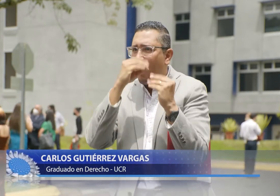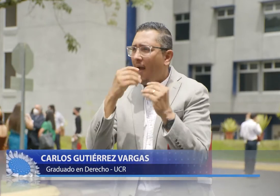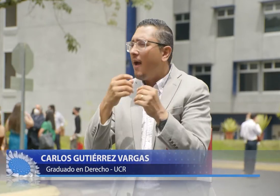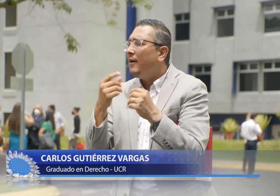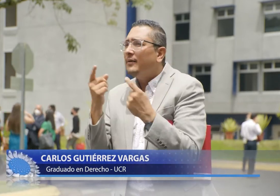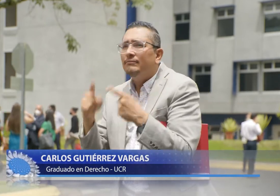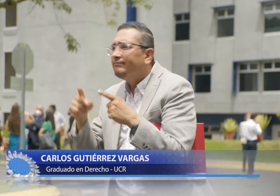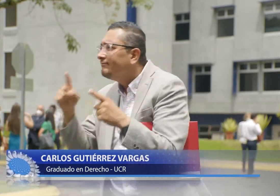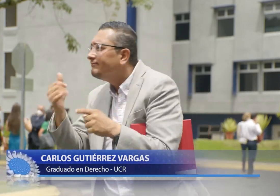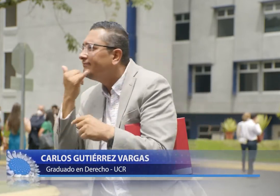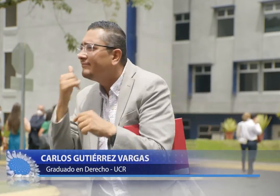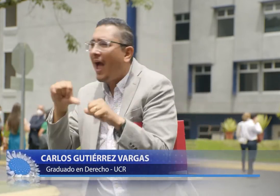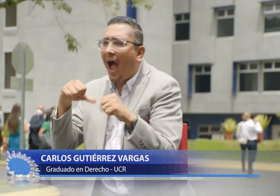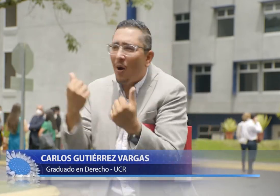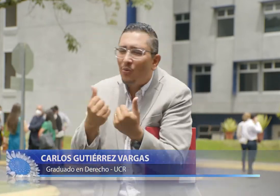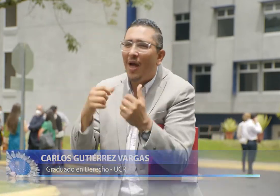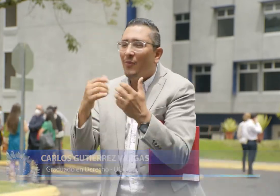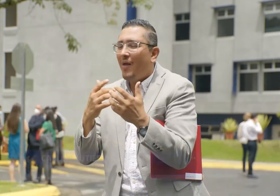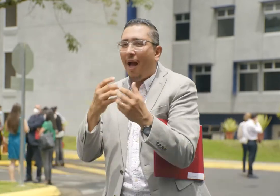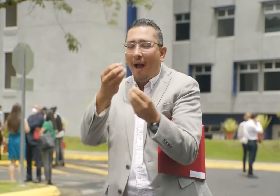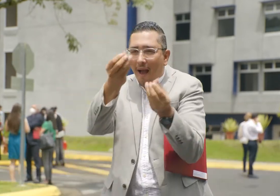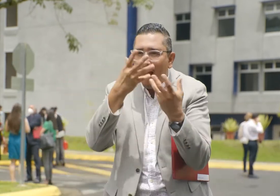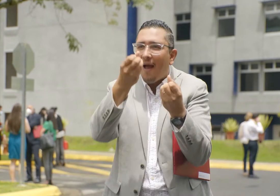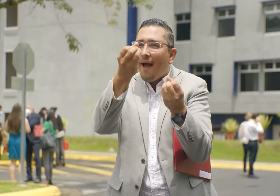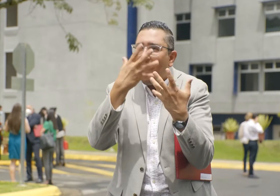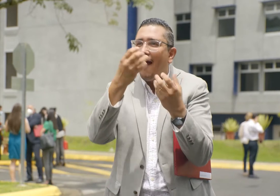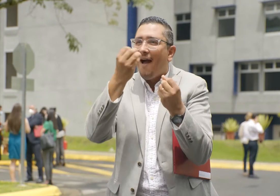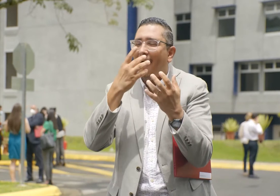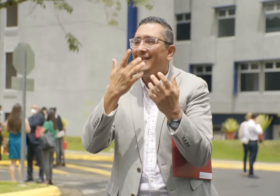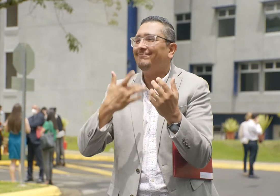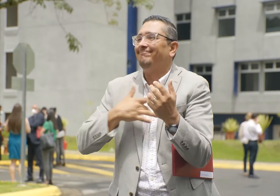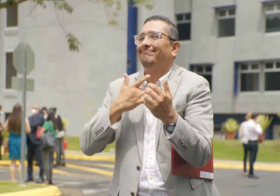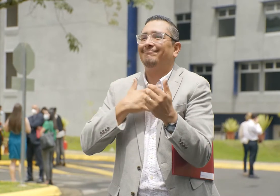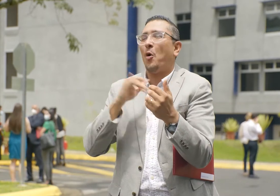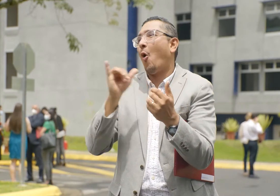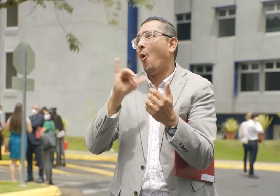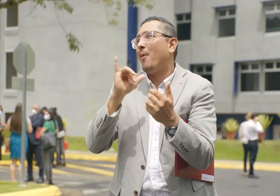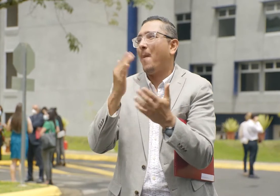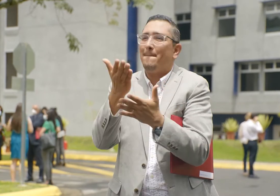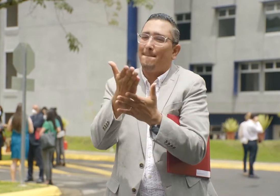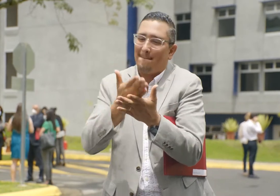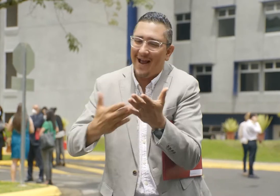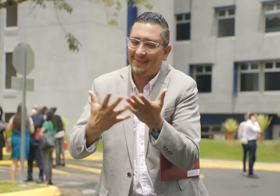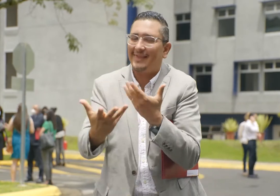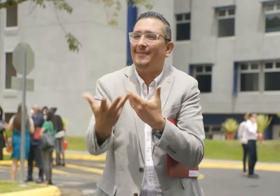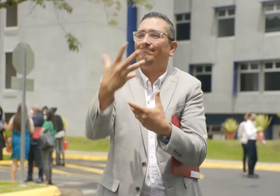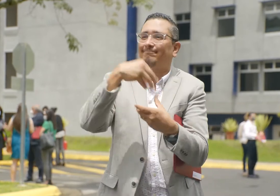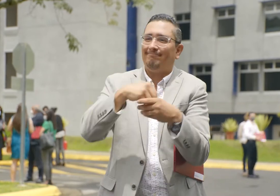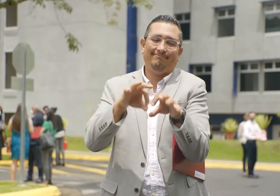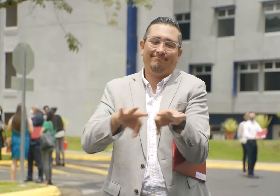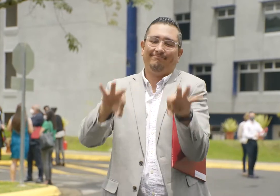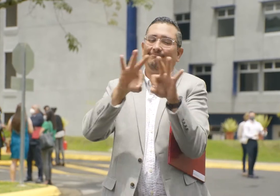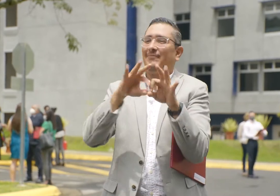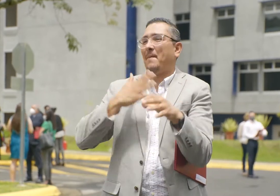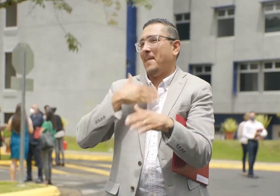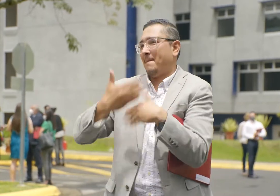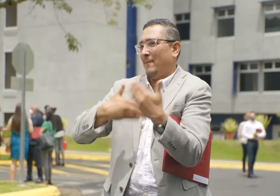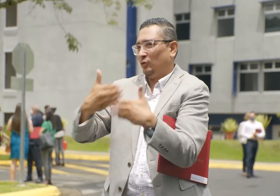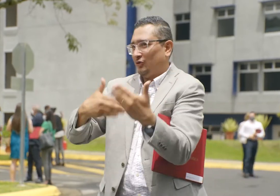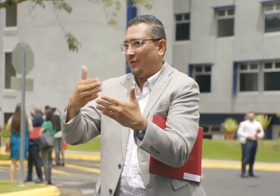yo percibir la información, qué sucedía en el aula, recibir la enseñanza. Y esto fue lo que me permitió